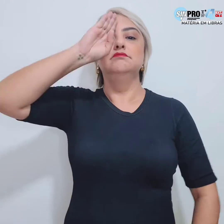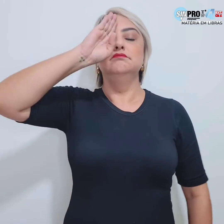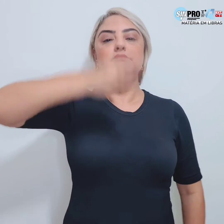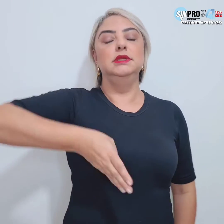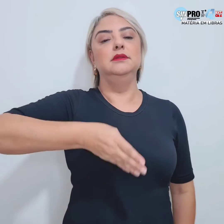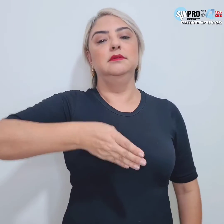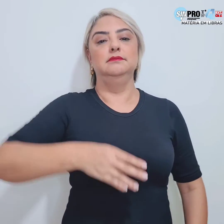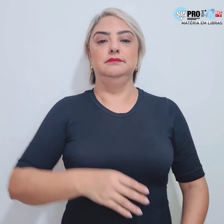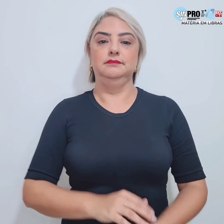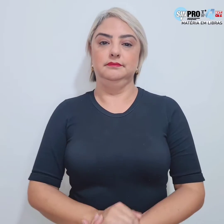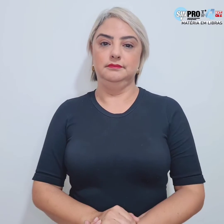militar.